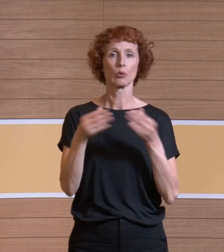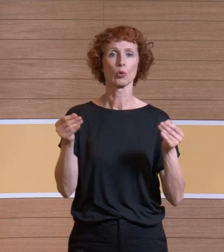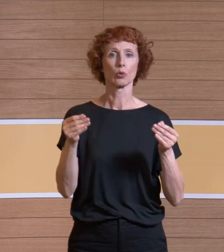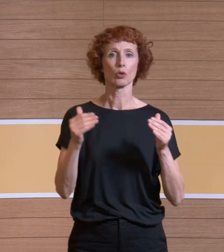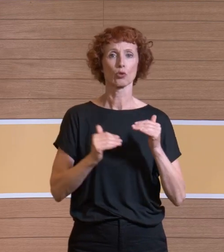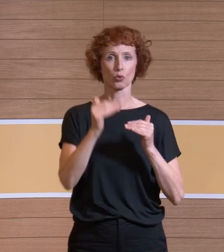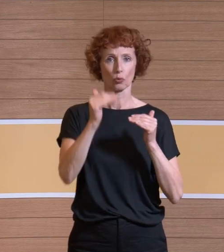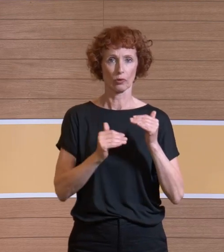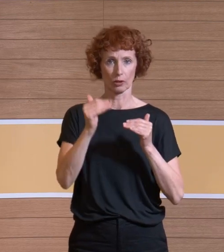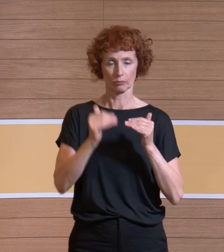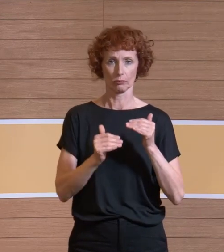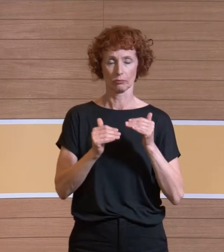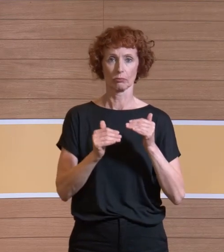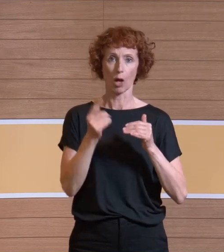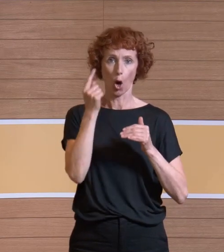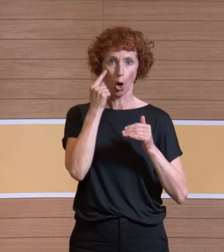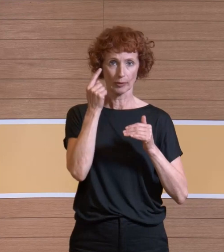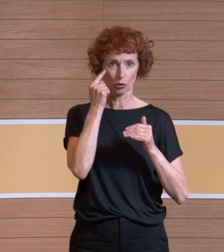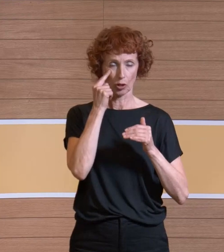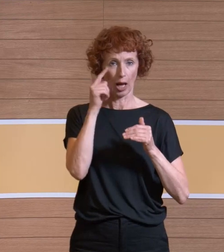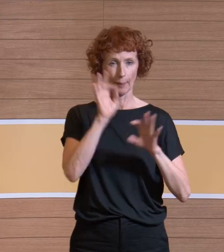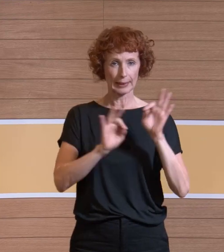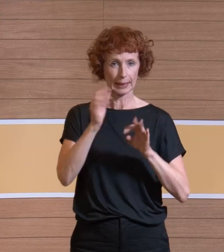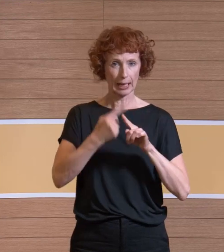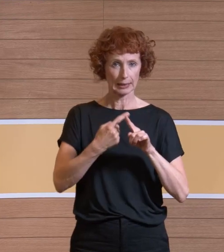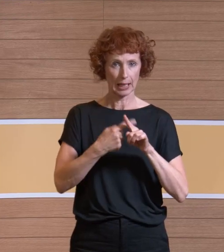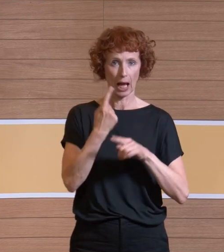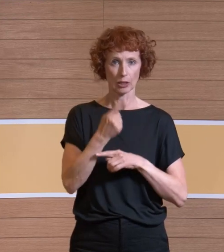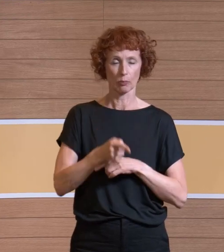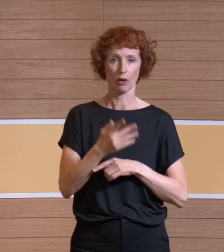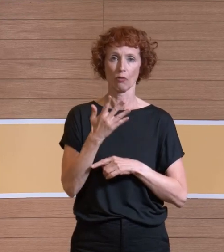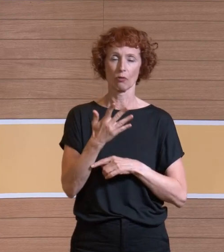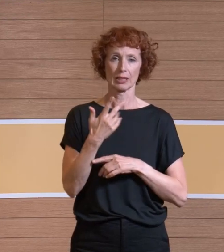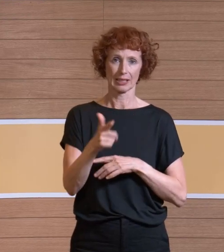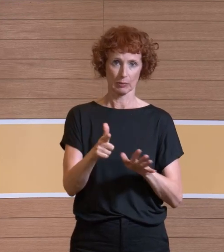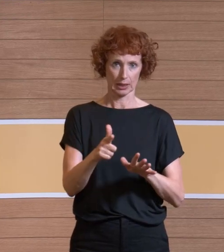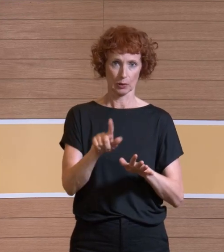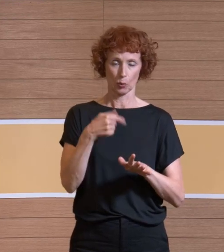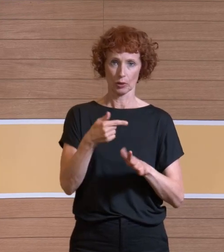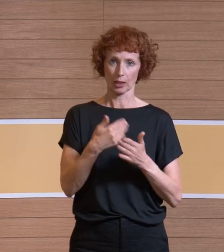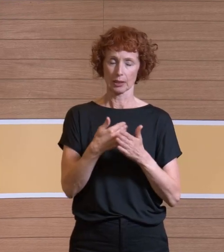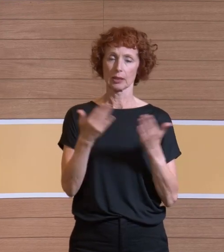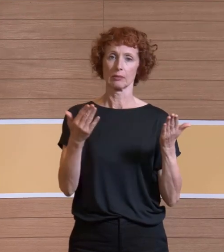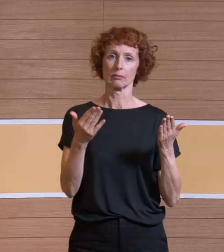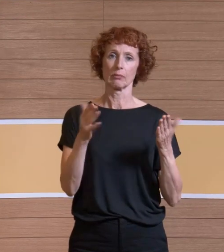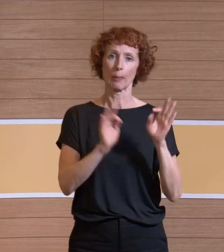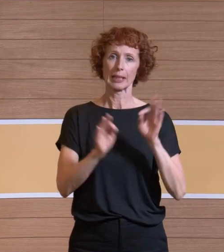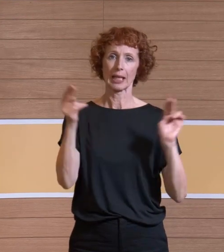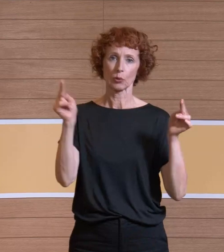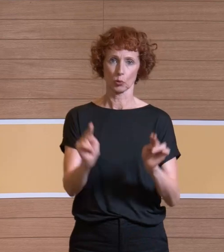optischen Partikelzähler auf 1,75 und auf 1,55 Meter die Partikelreduktion aufgenommen.